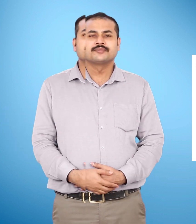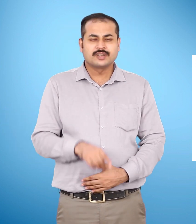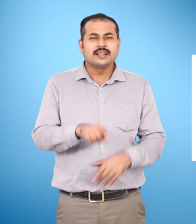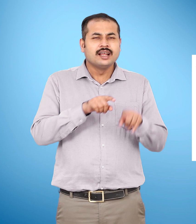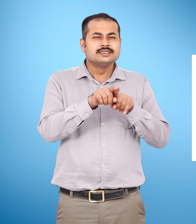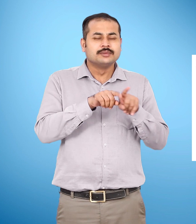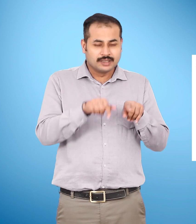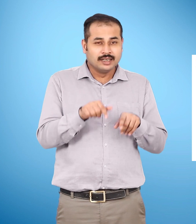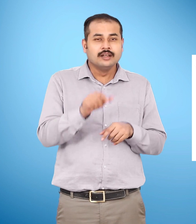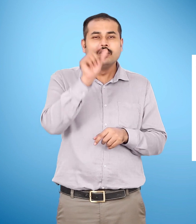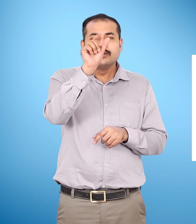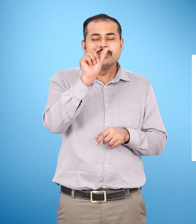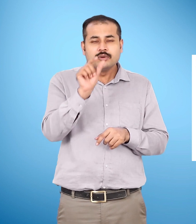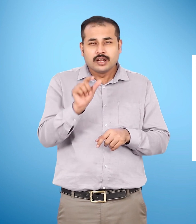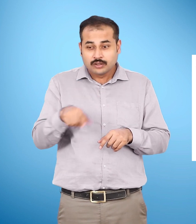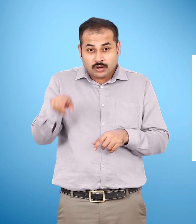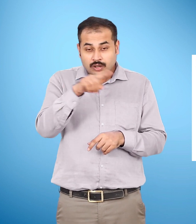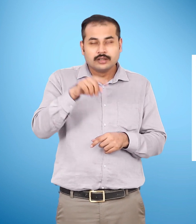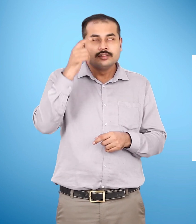ऐसे ही और शब्द सोच कर लिखो